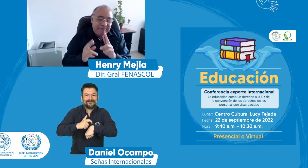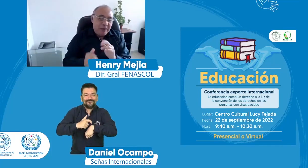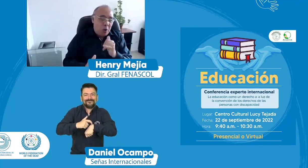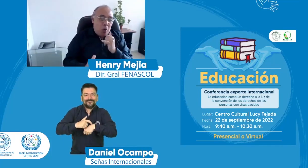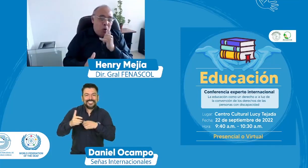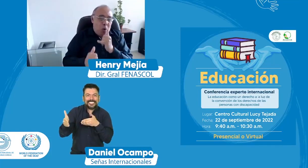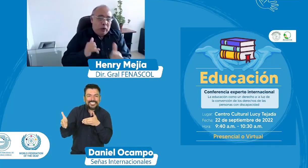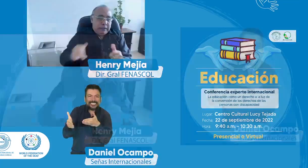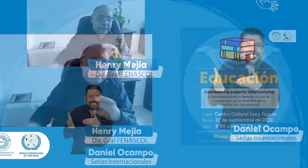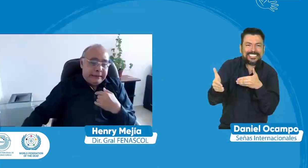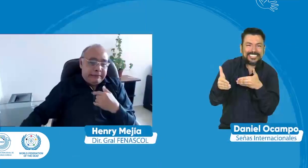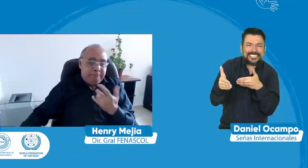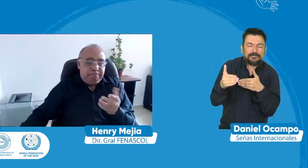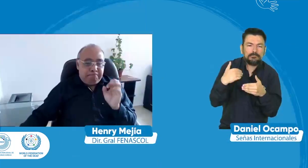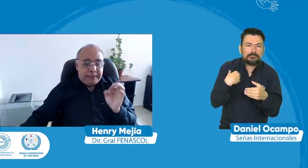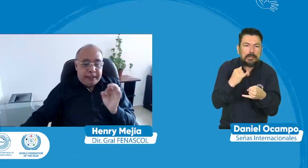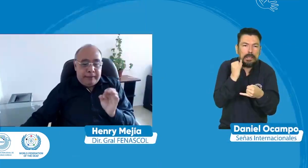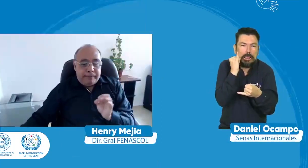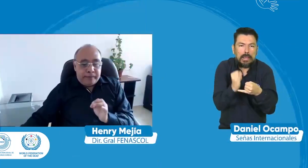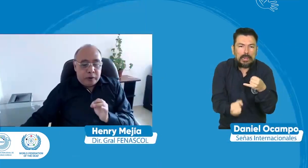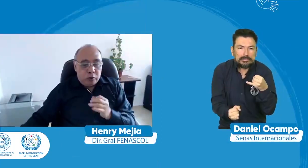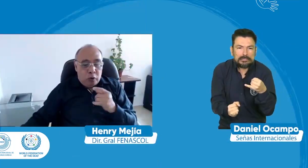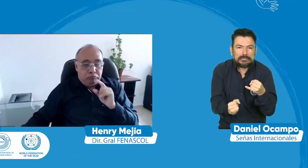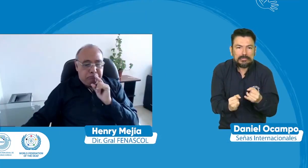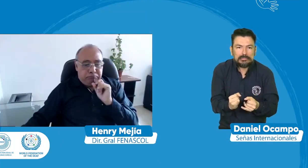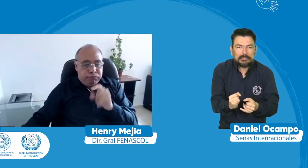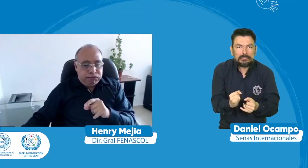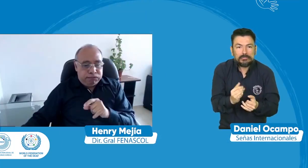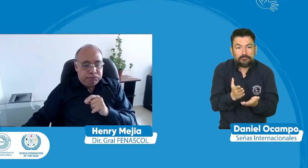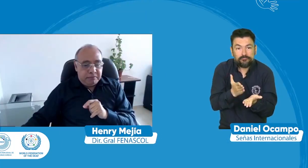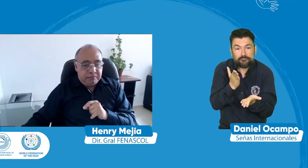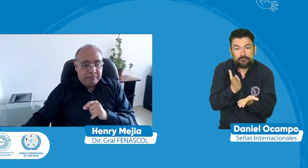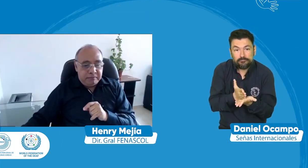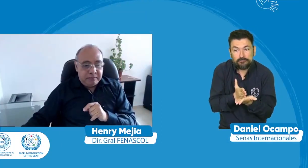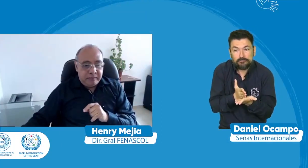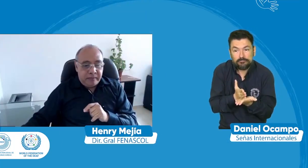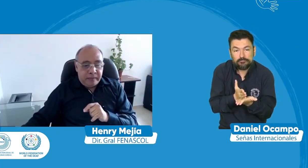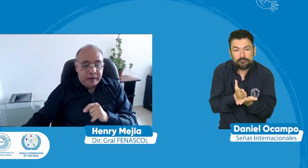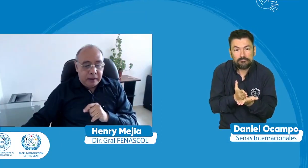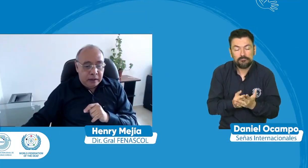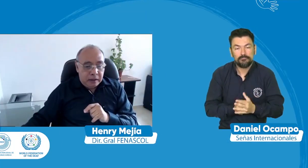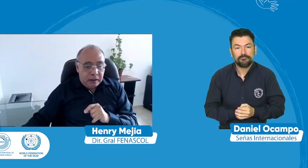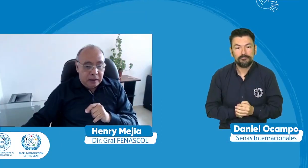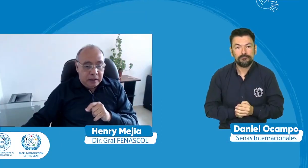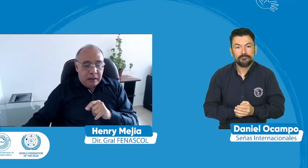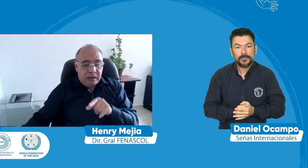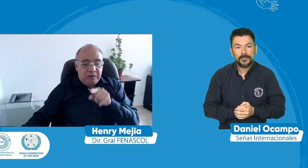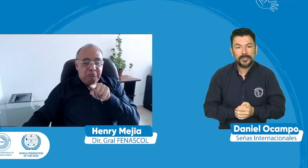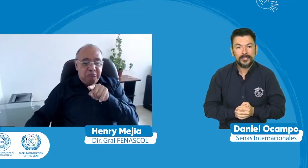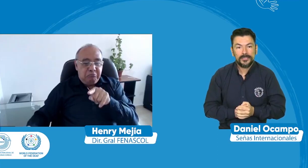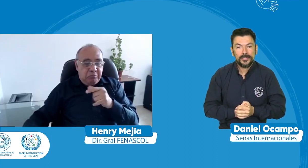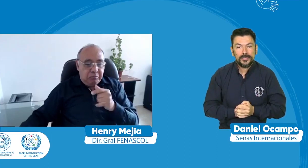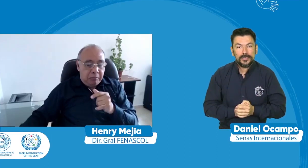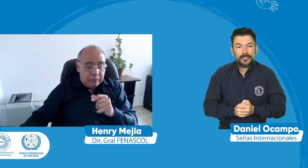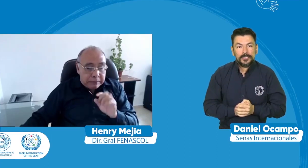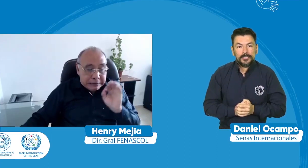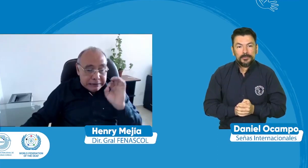pero bueno ya se nos está acabando el tiempo y pues ya para finalizar la última la última pregunta